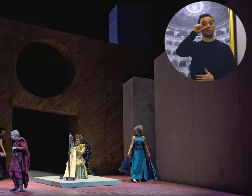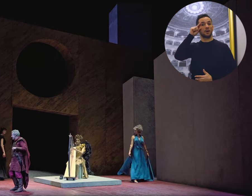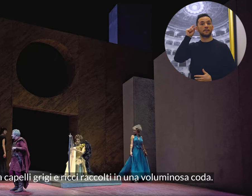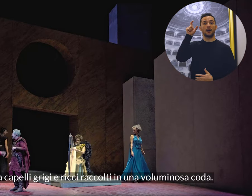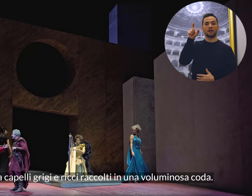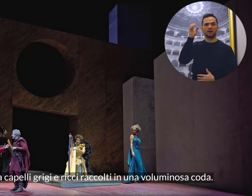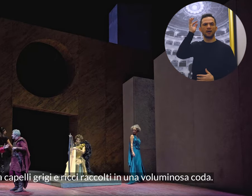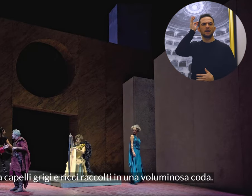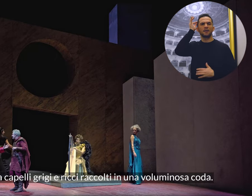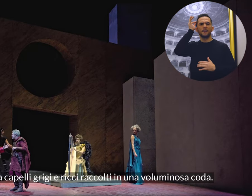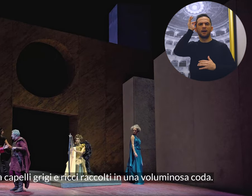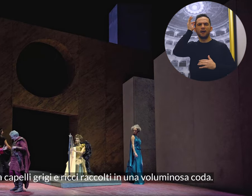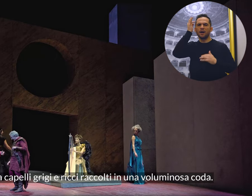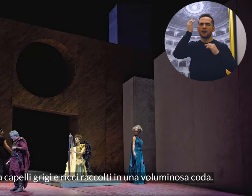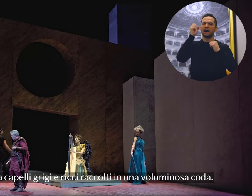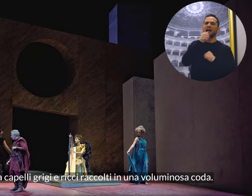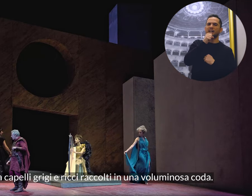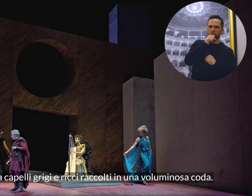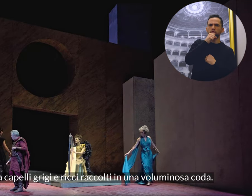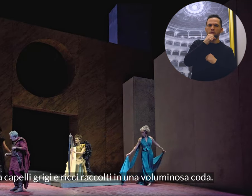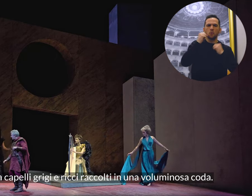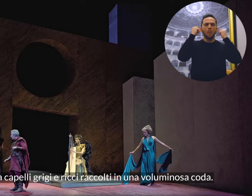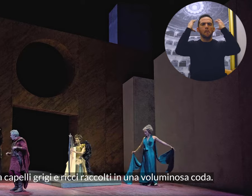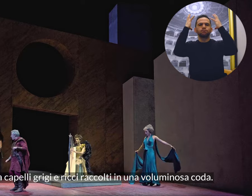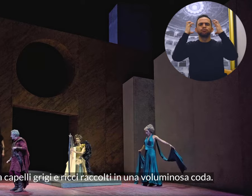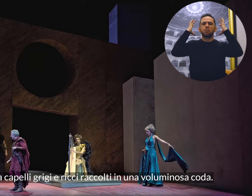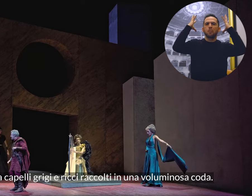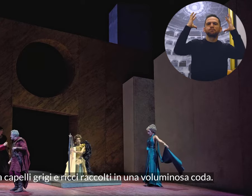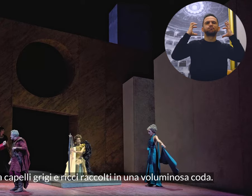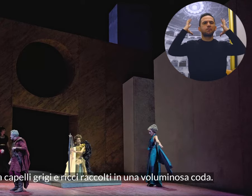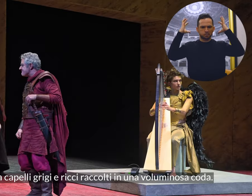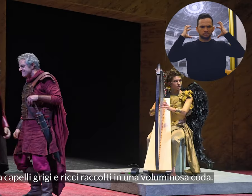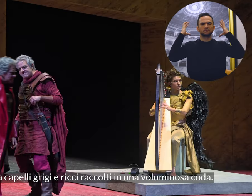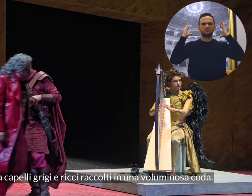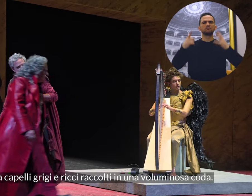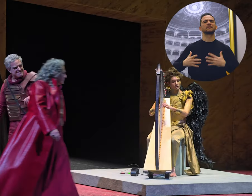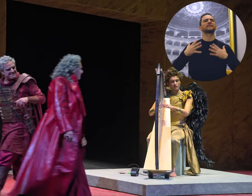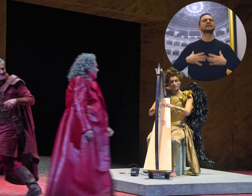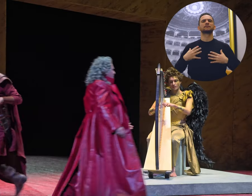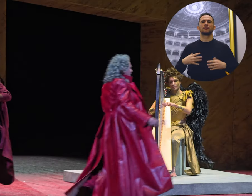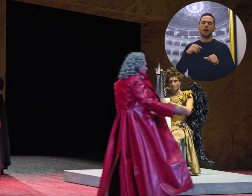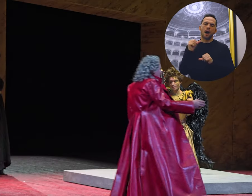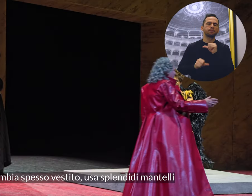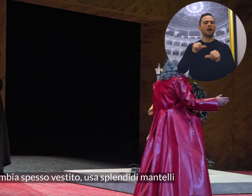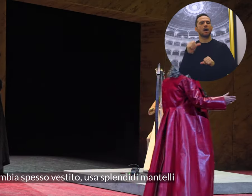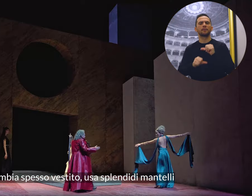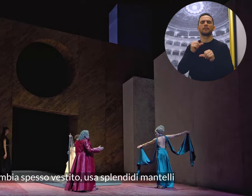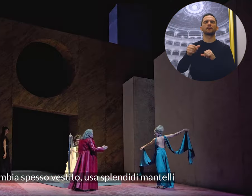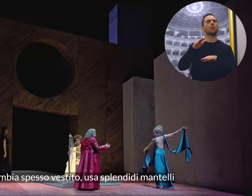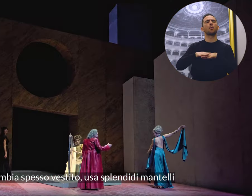Cleopatra ha capelli grigi e ricci raccolti in una voluminosa coda. Cambia spesso vestito,